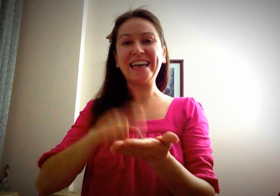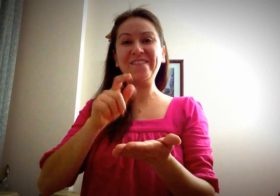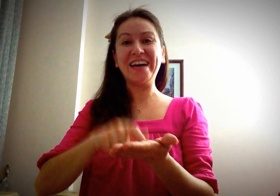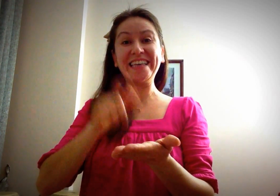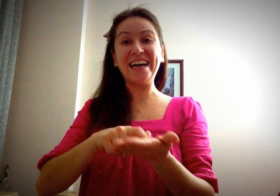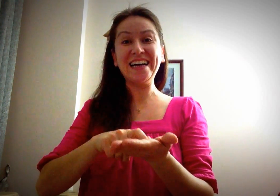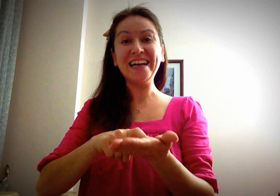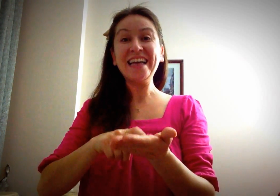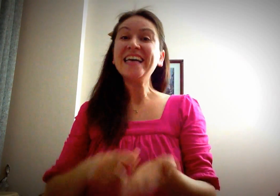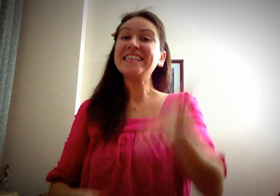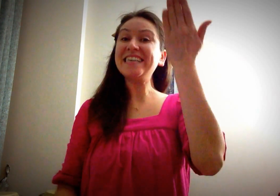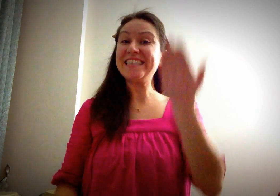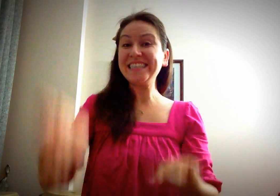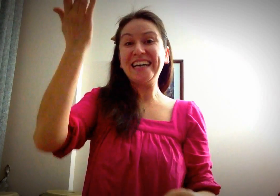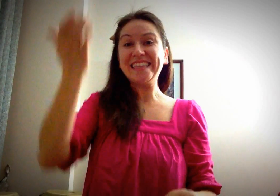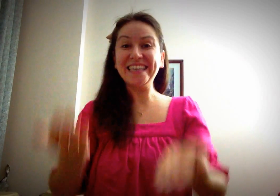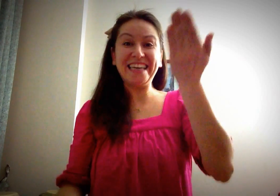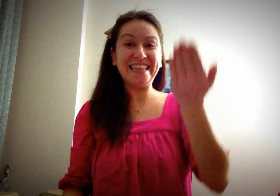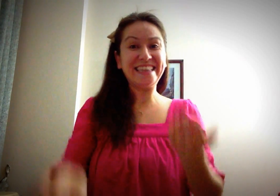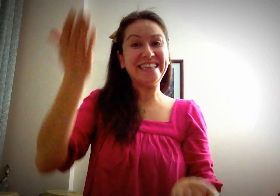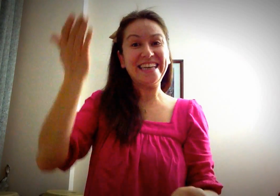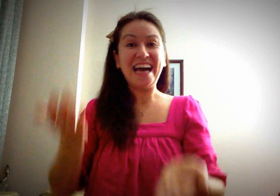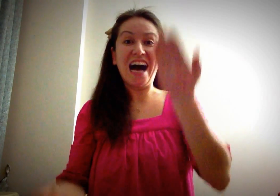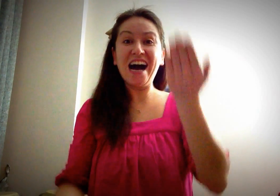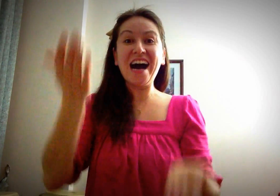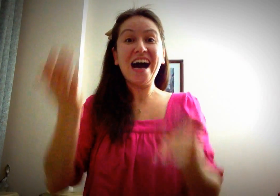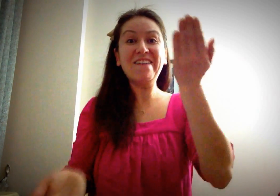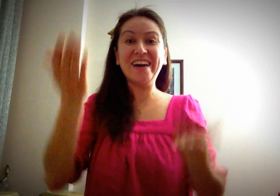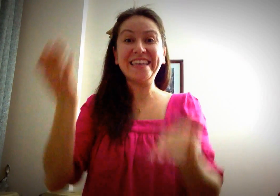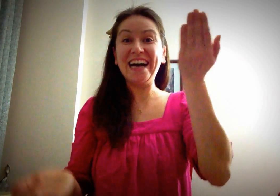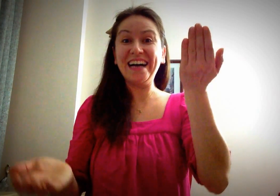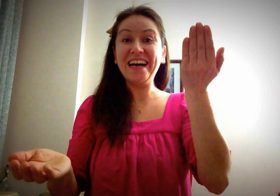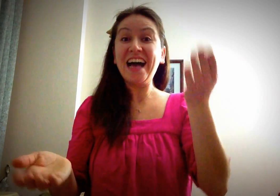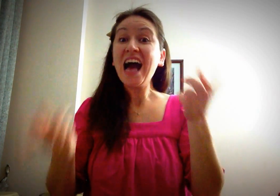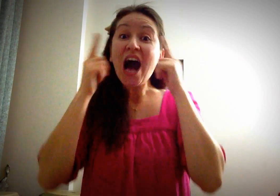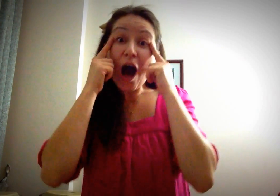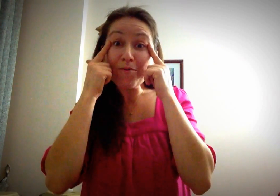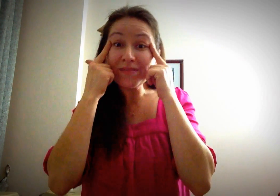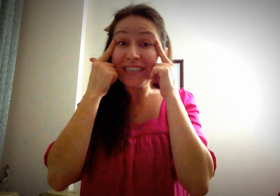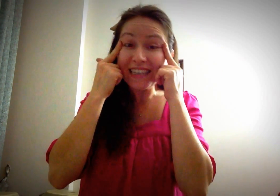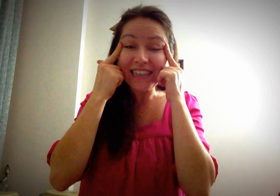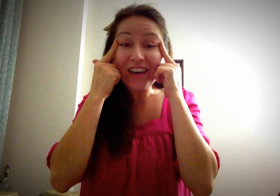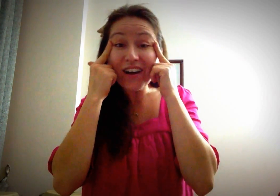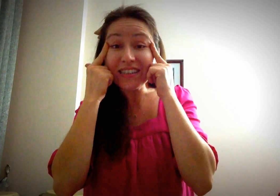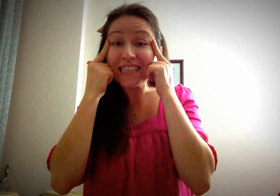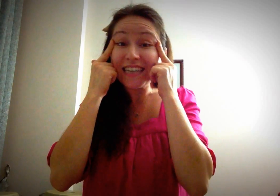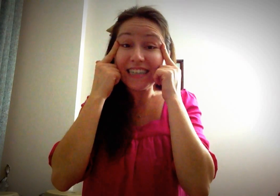tavaya, Sıçradı gitti ha ha havaya. Hamsi'nin gözleri